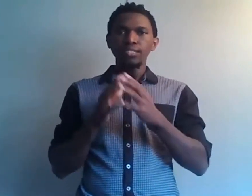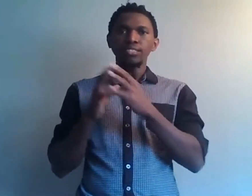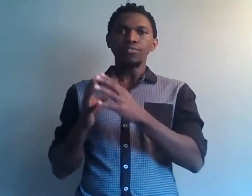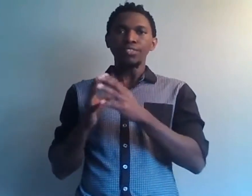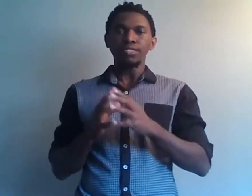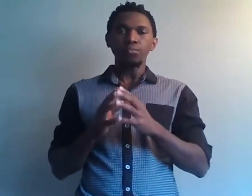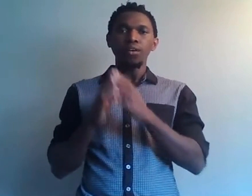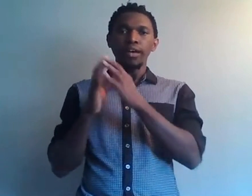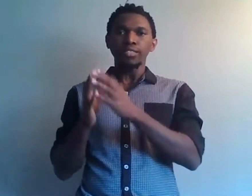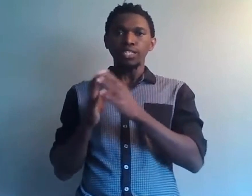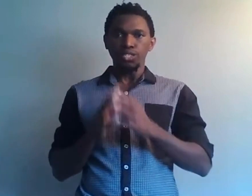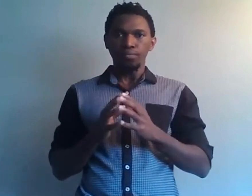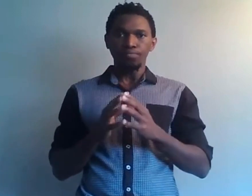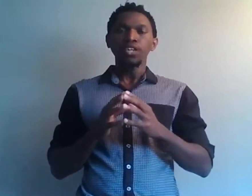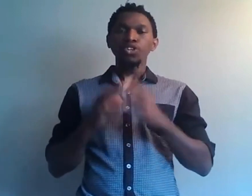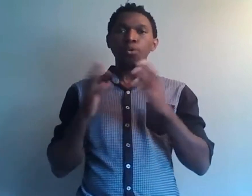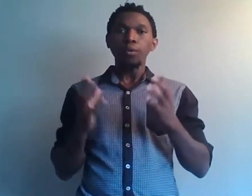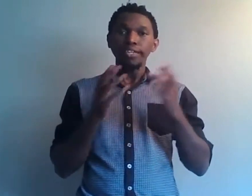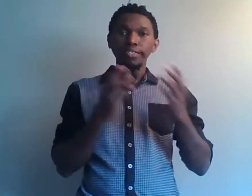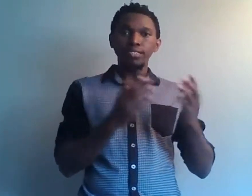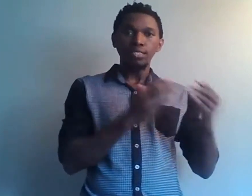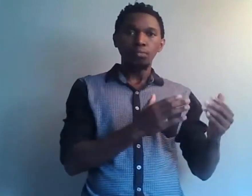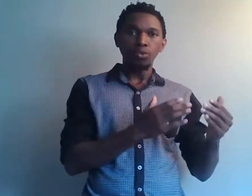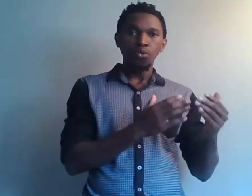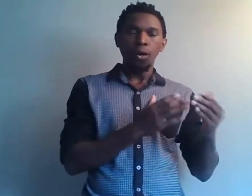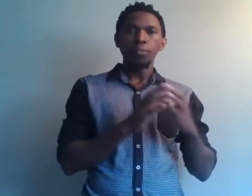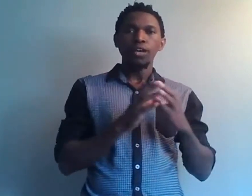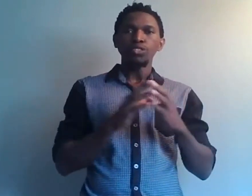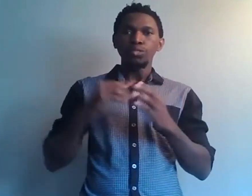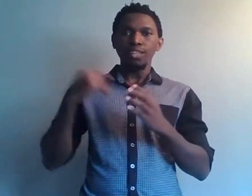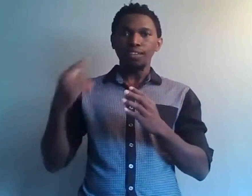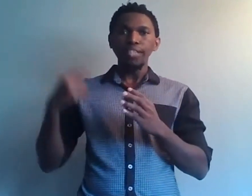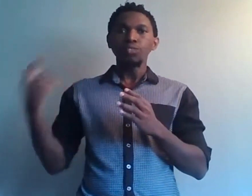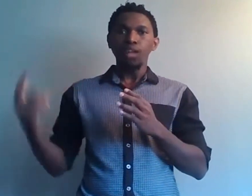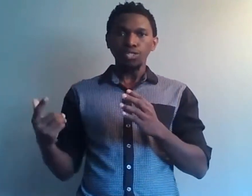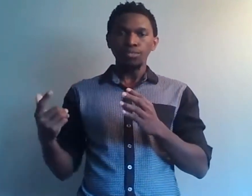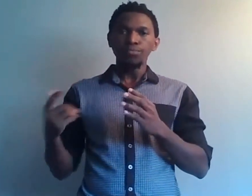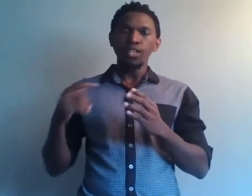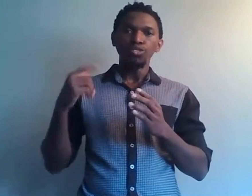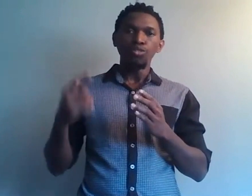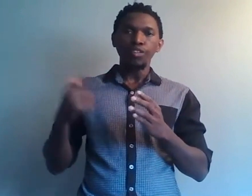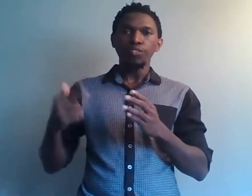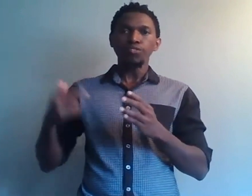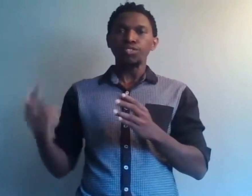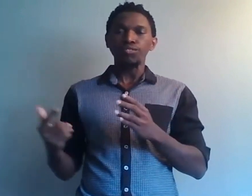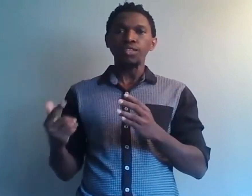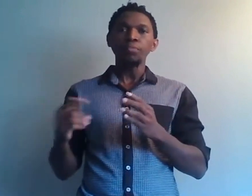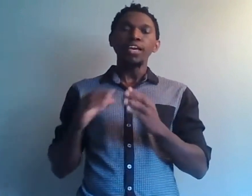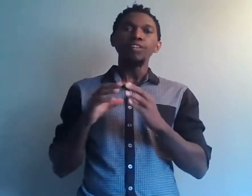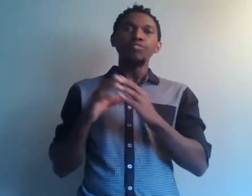des investissements intelligents. Comprendre la nécessité pour toi de travailler de l'argent, de le faire fructifier et de